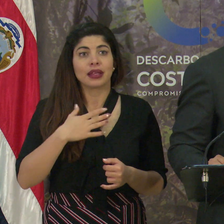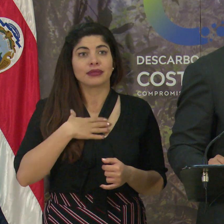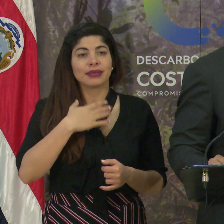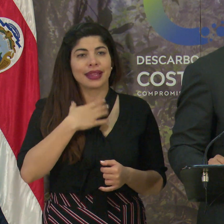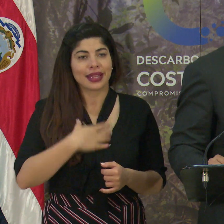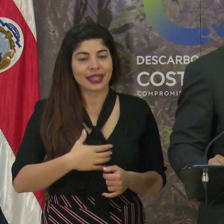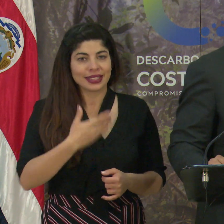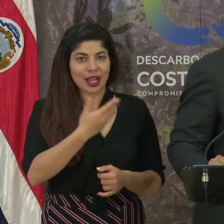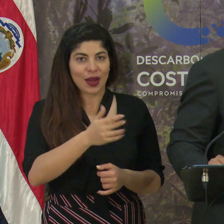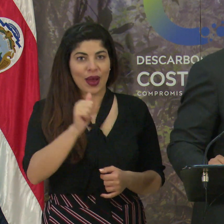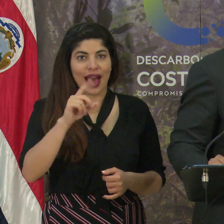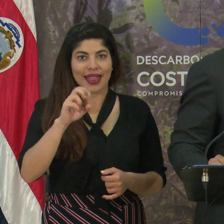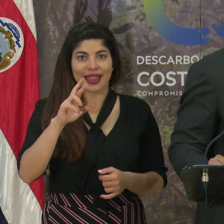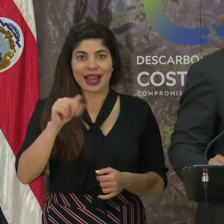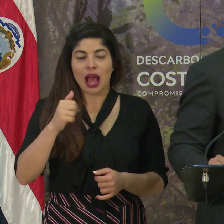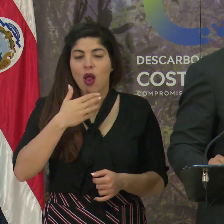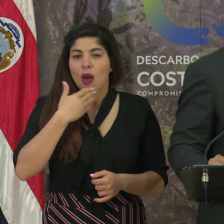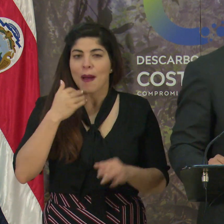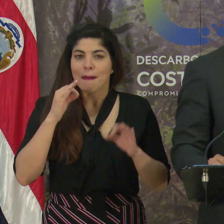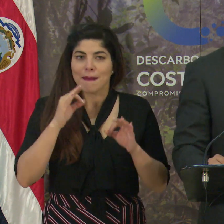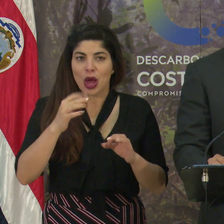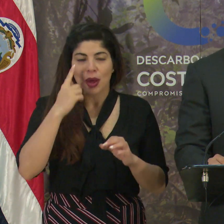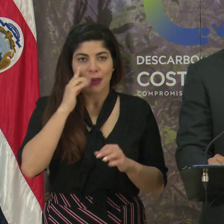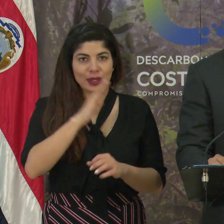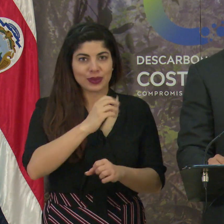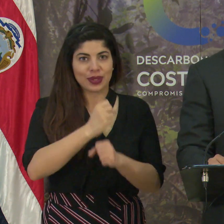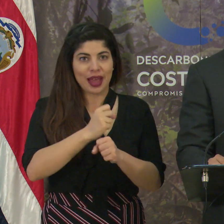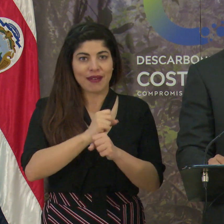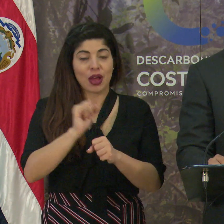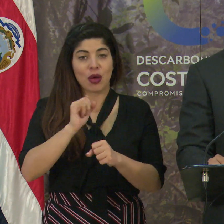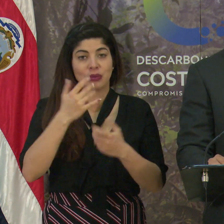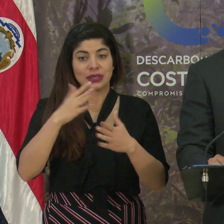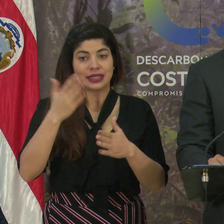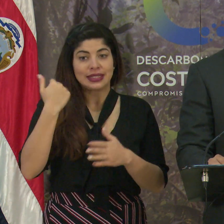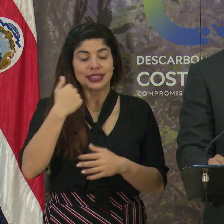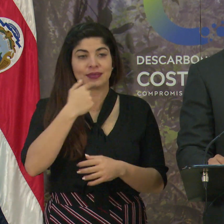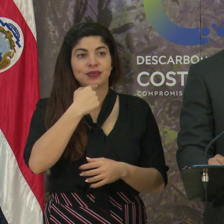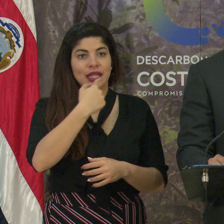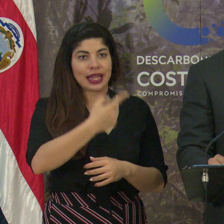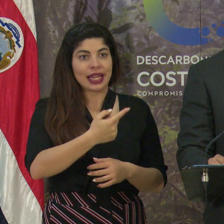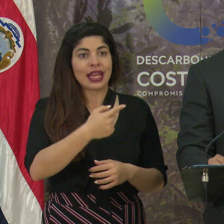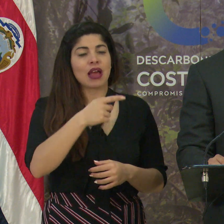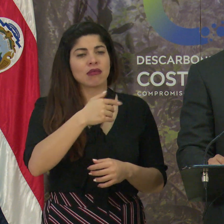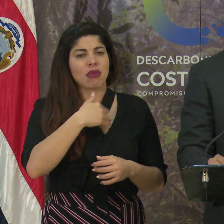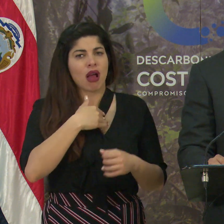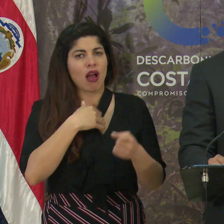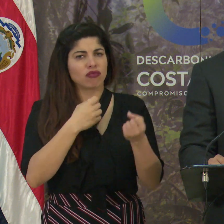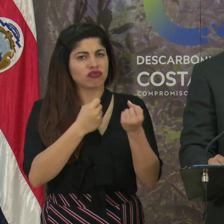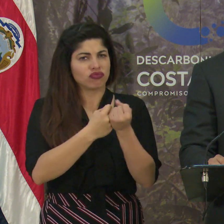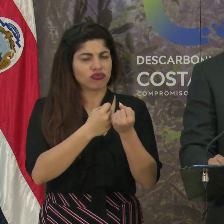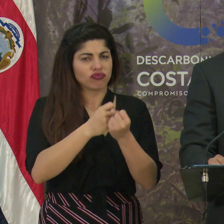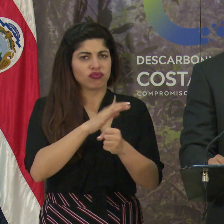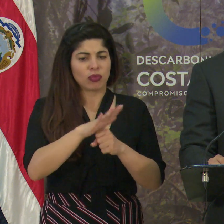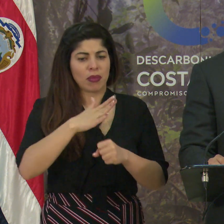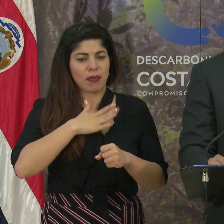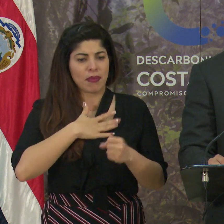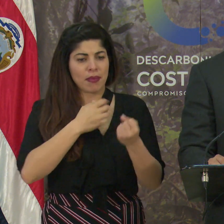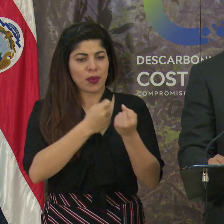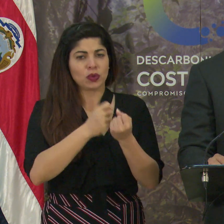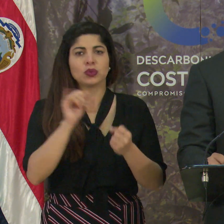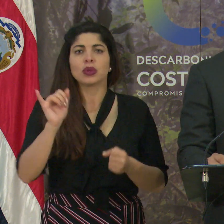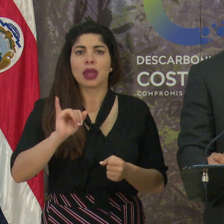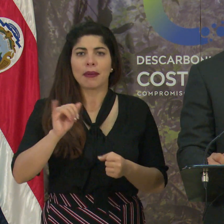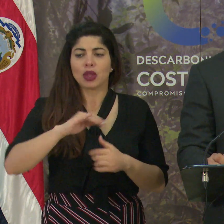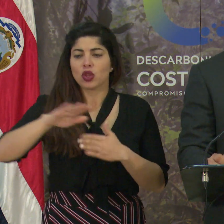a doña Andrea lo mejor en su función, como se lo he dicho, contará con el respaldo no sólo mío, sino